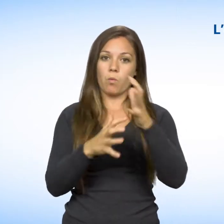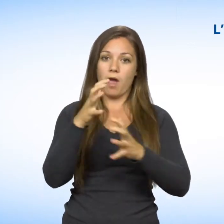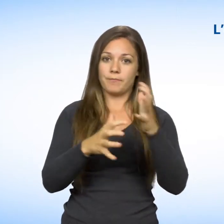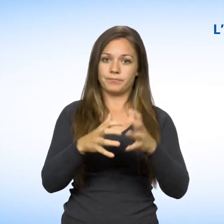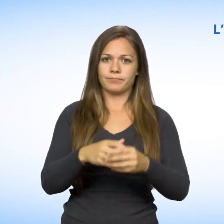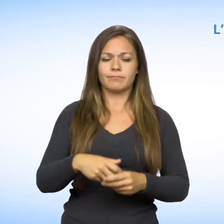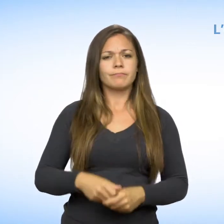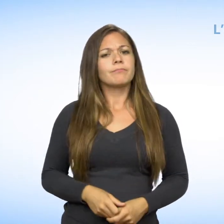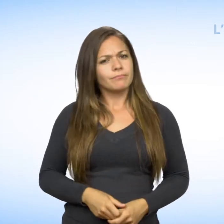et la couleur.